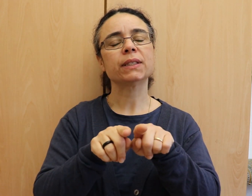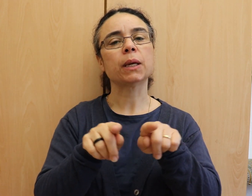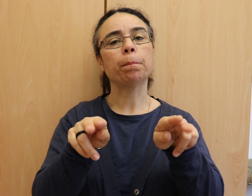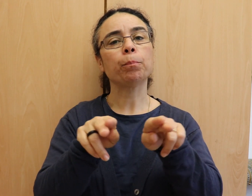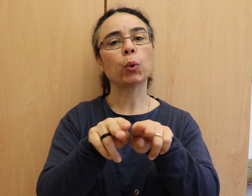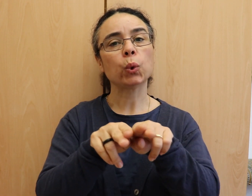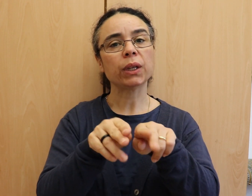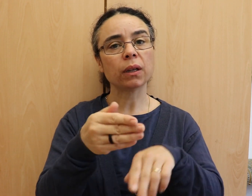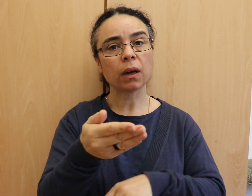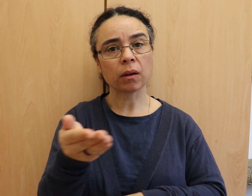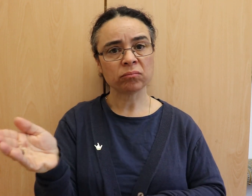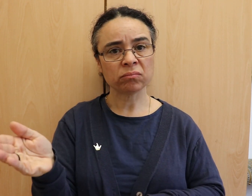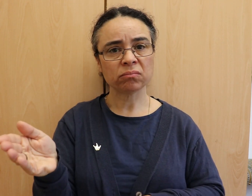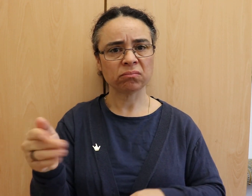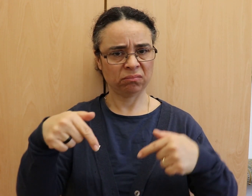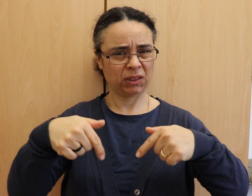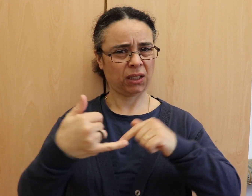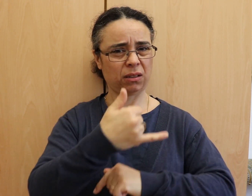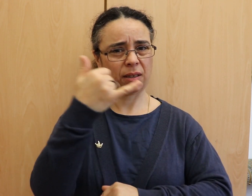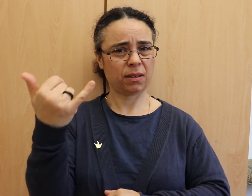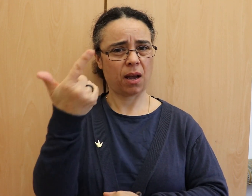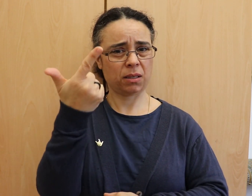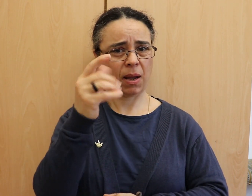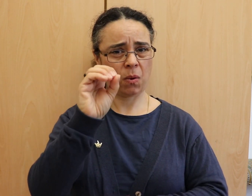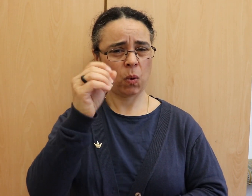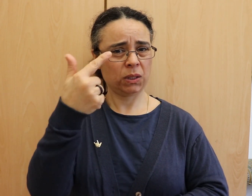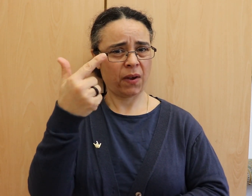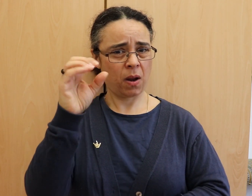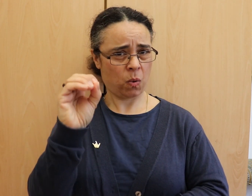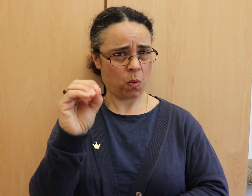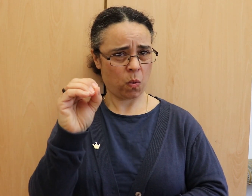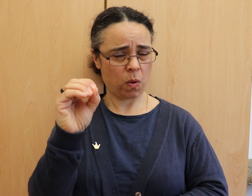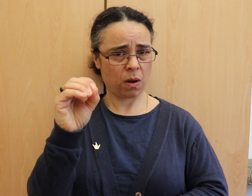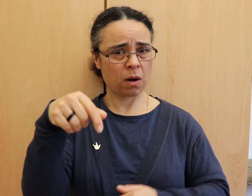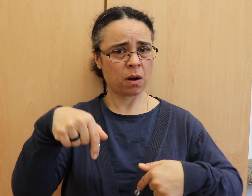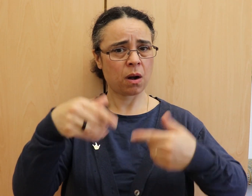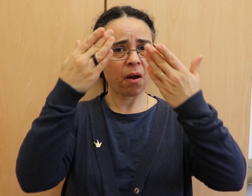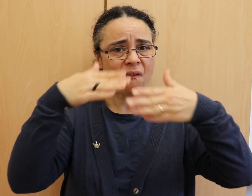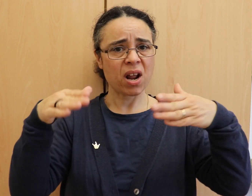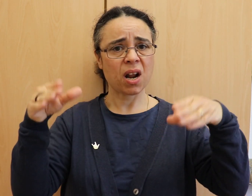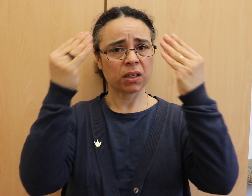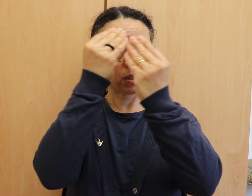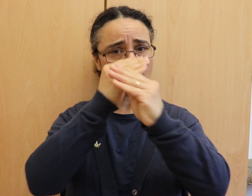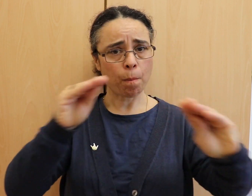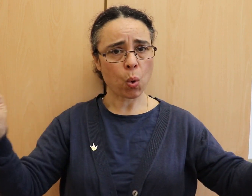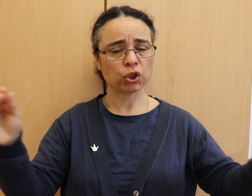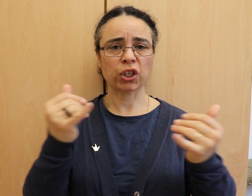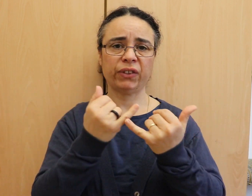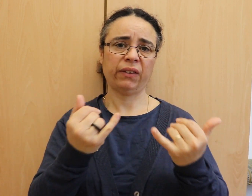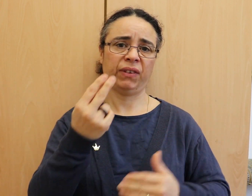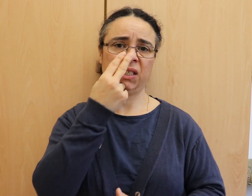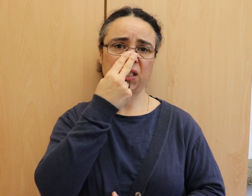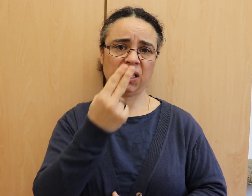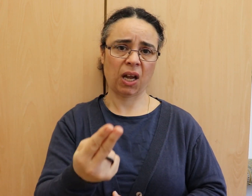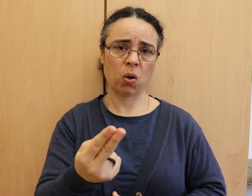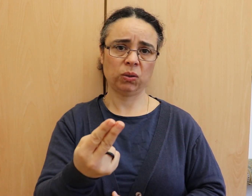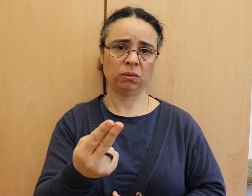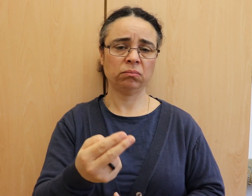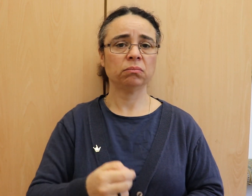Botschaft heute? Nach unseren Erfahrungen in den vergangenen Monaten, schauen wir sicherlich noch